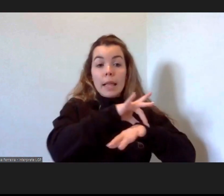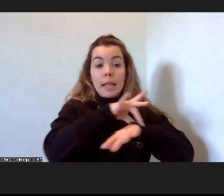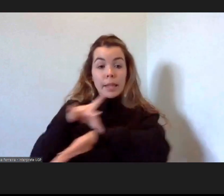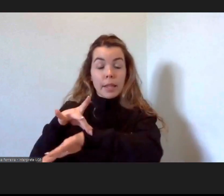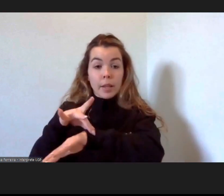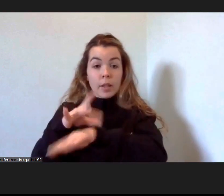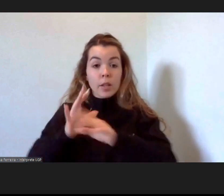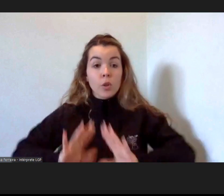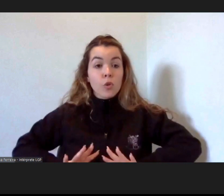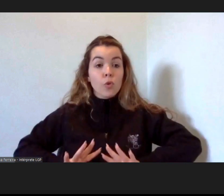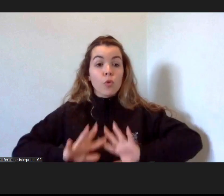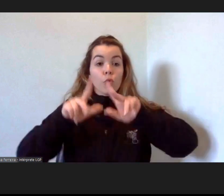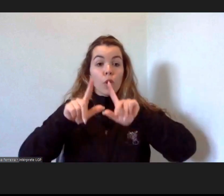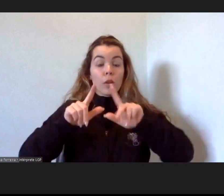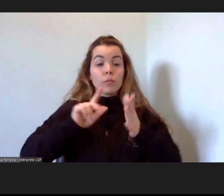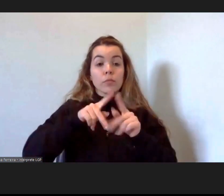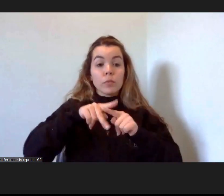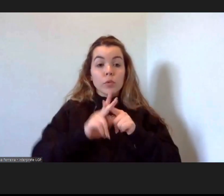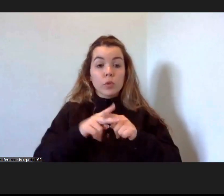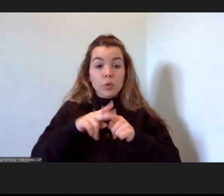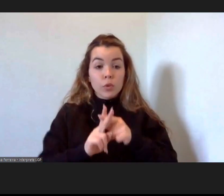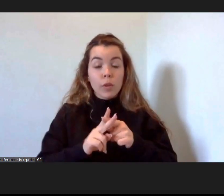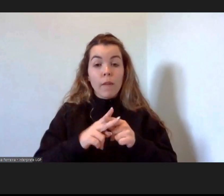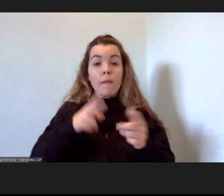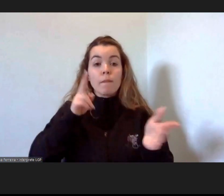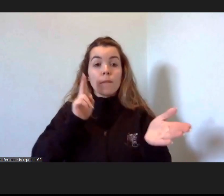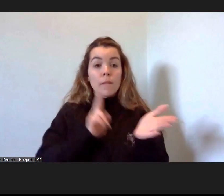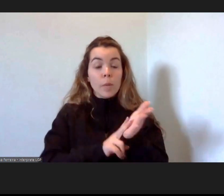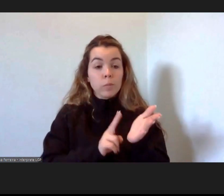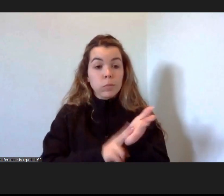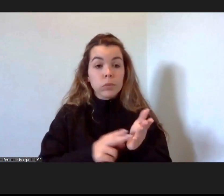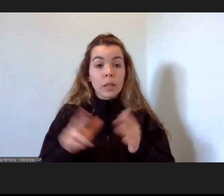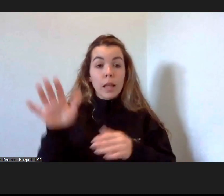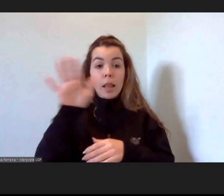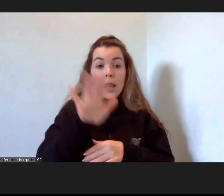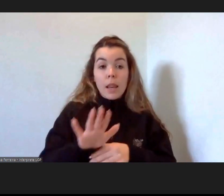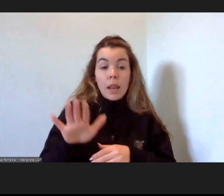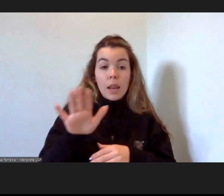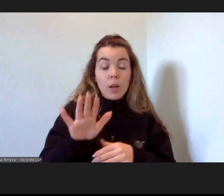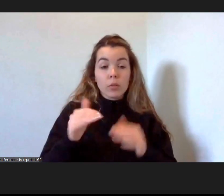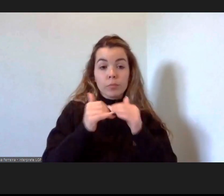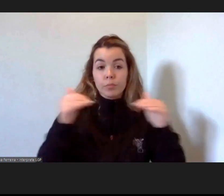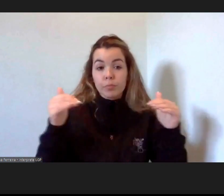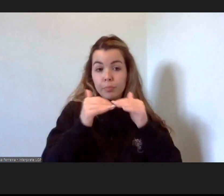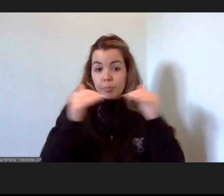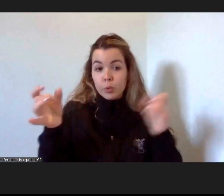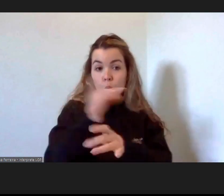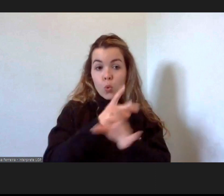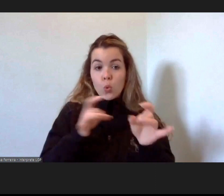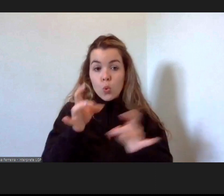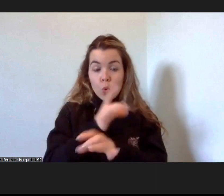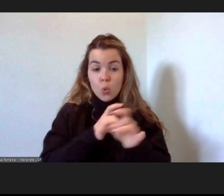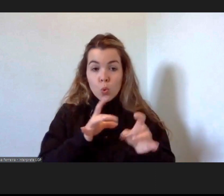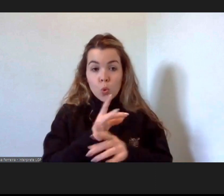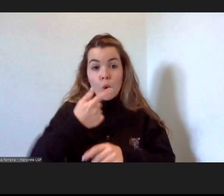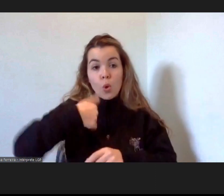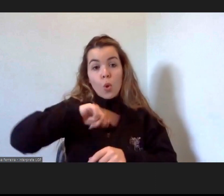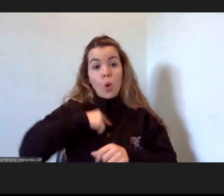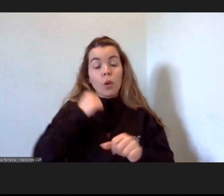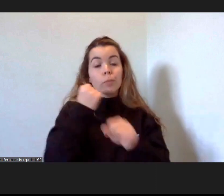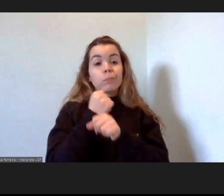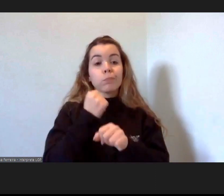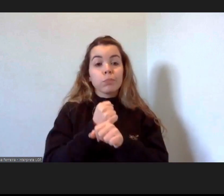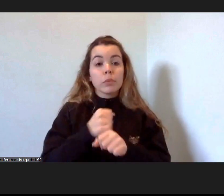partir de instrumentos validados a nível europeu e com uma equipa de coaching certificada, estamos a trabalhar a